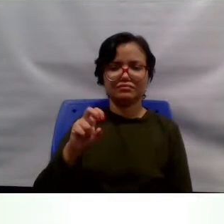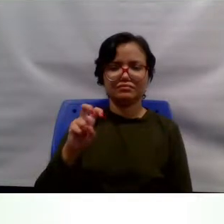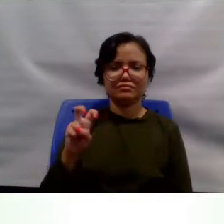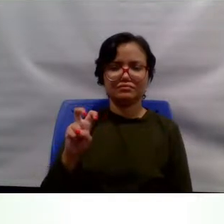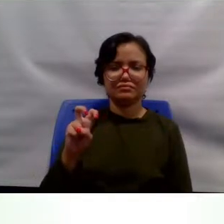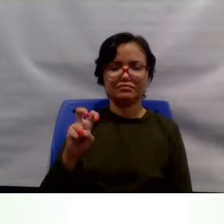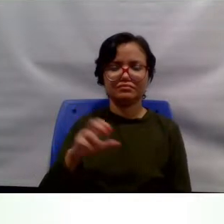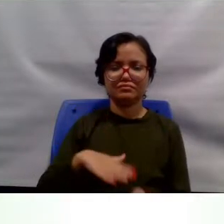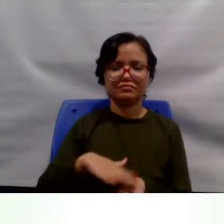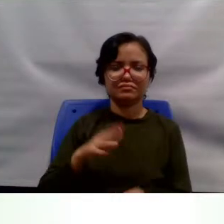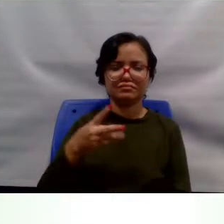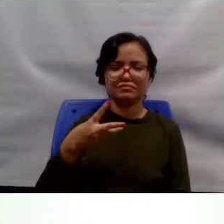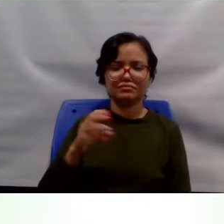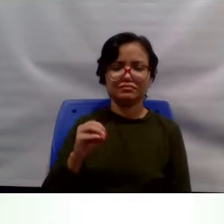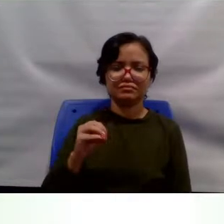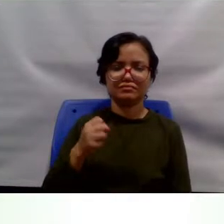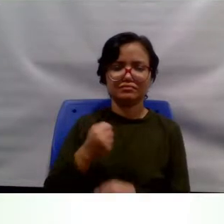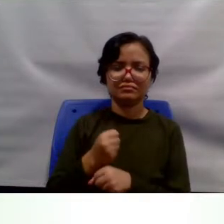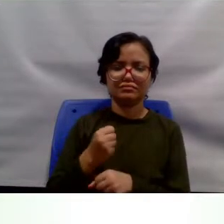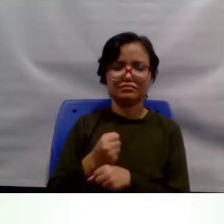30 anos de universidade,